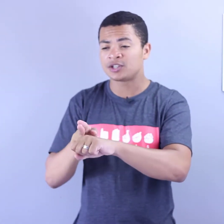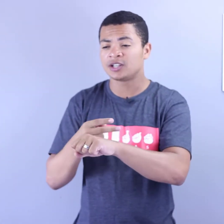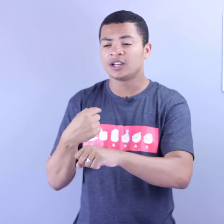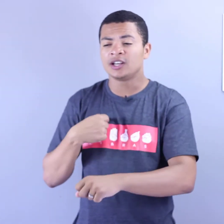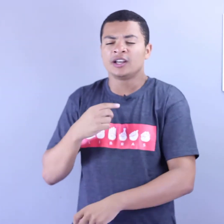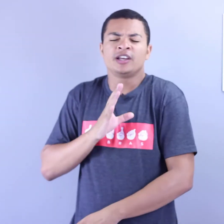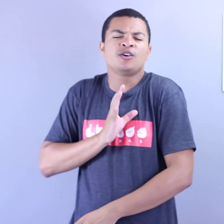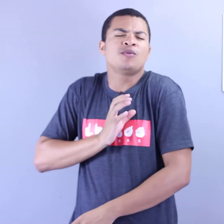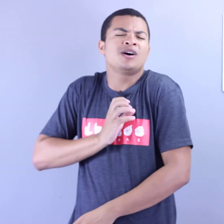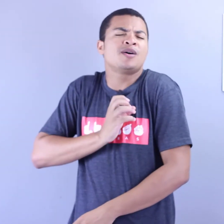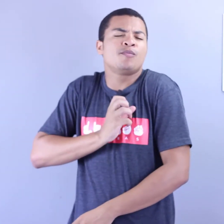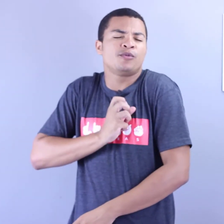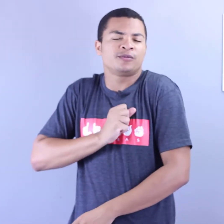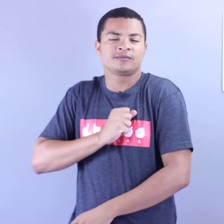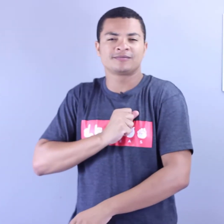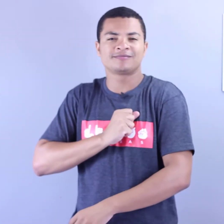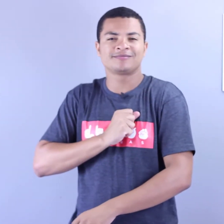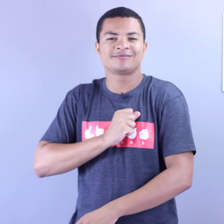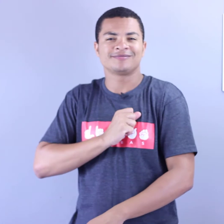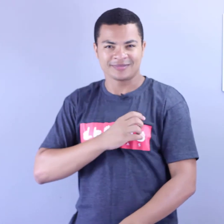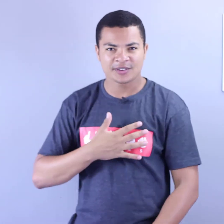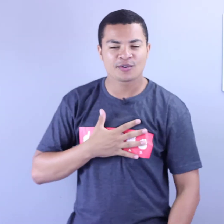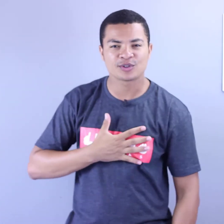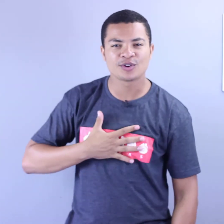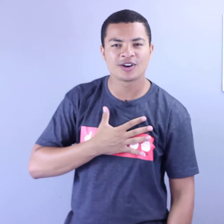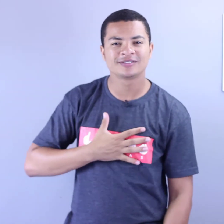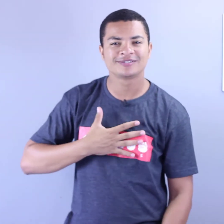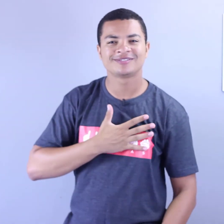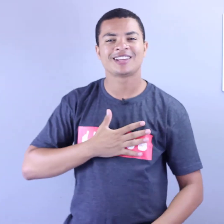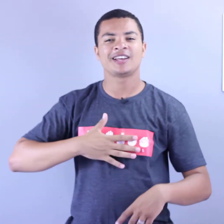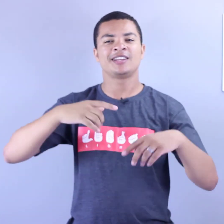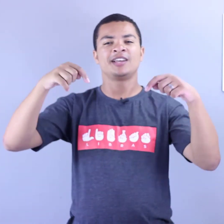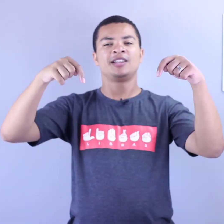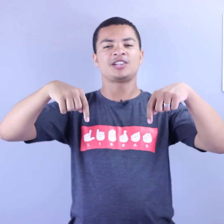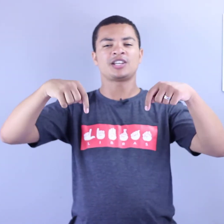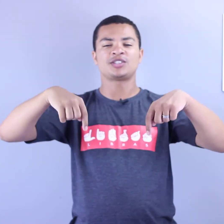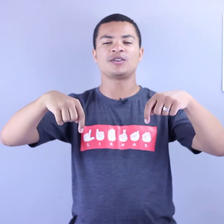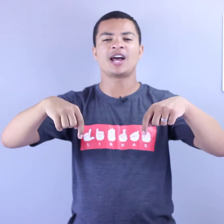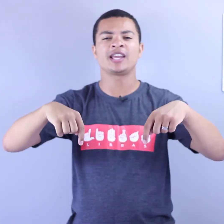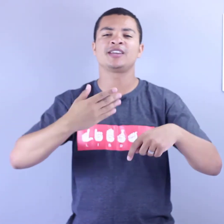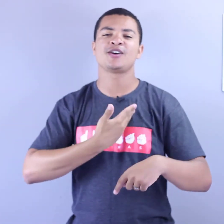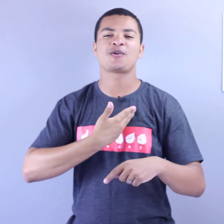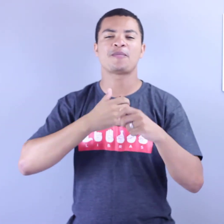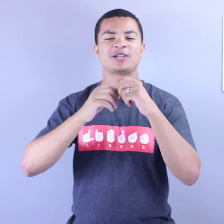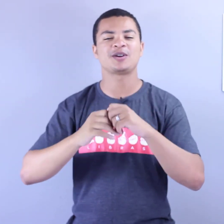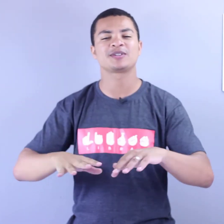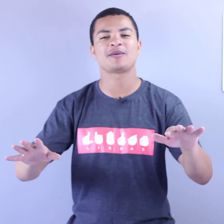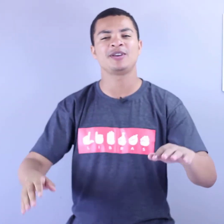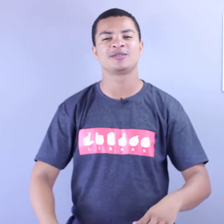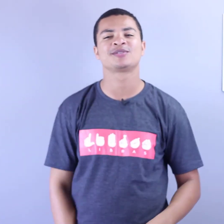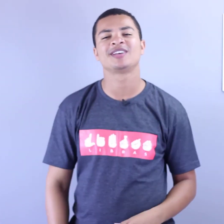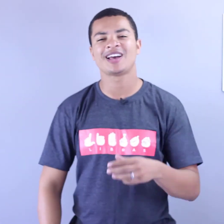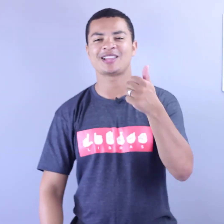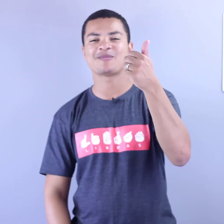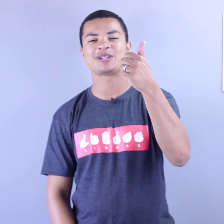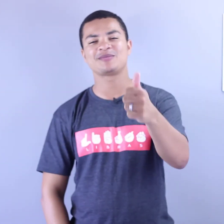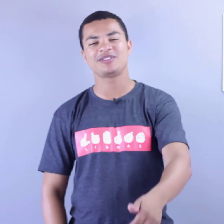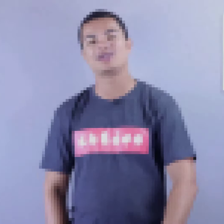Chocolate, eu amo. Gostou? Gostou? Deixe aqui o seu like, compartilhe com os amigos. Até o próximo vídeo.